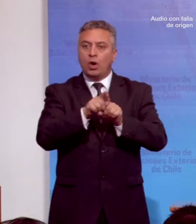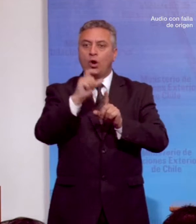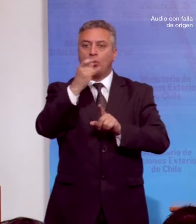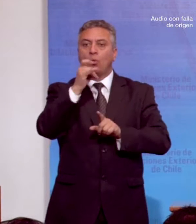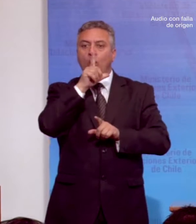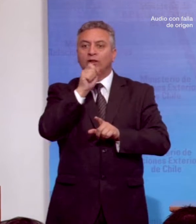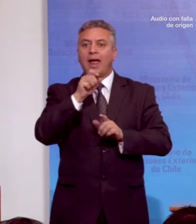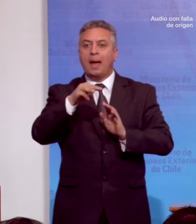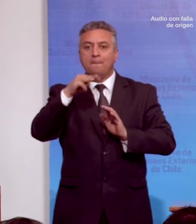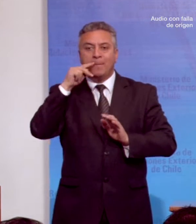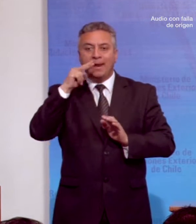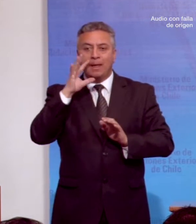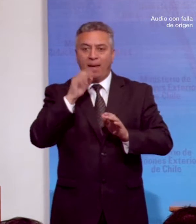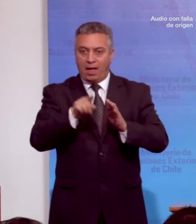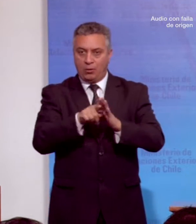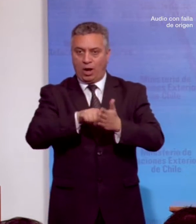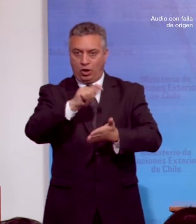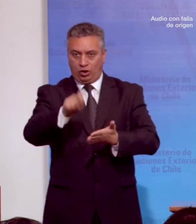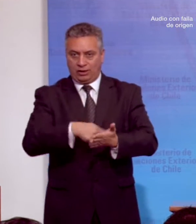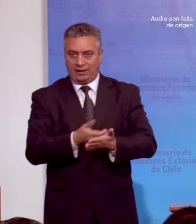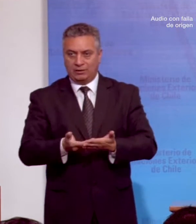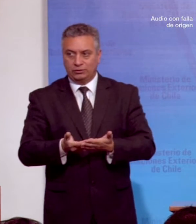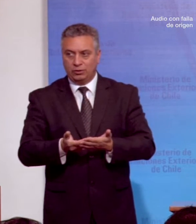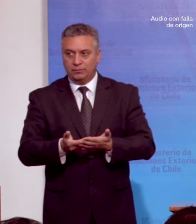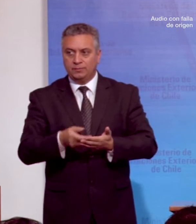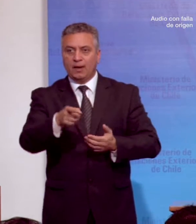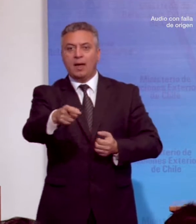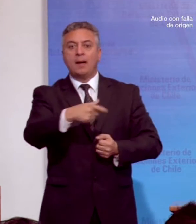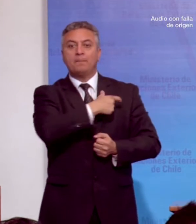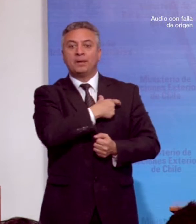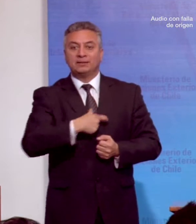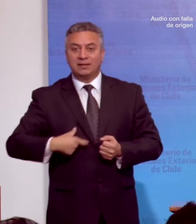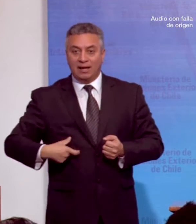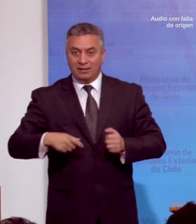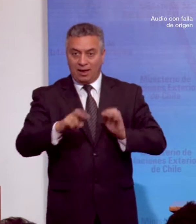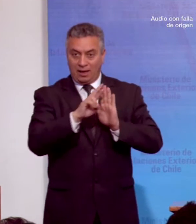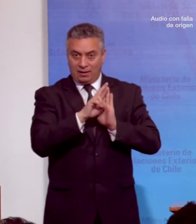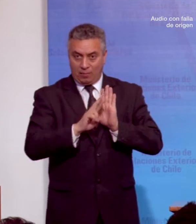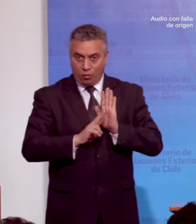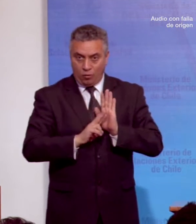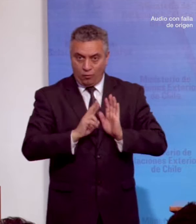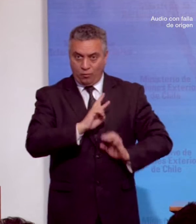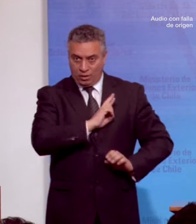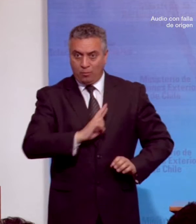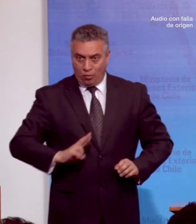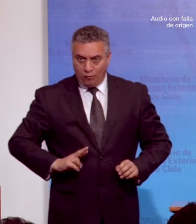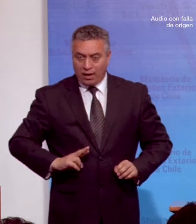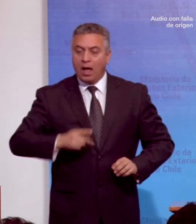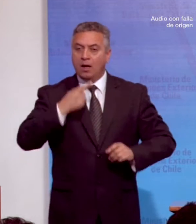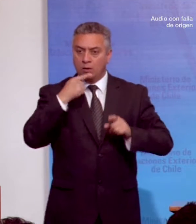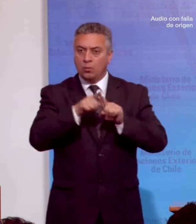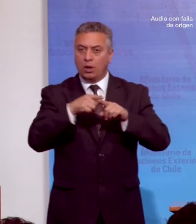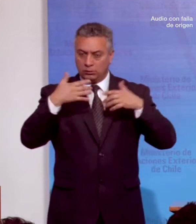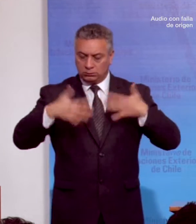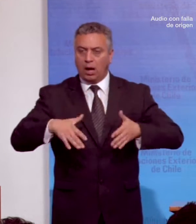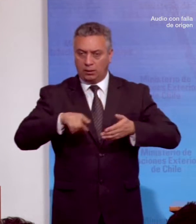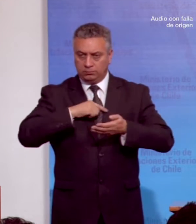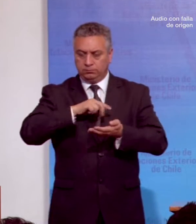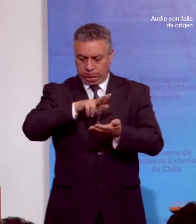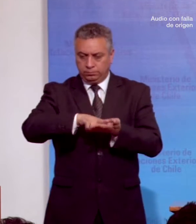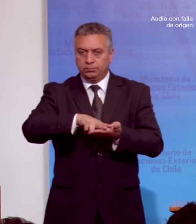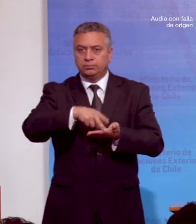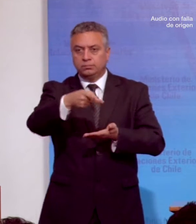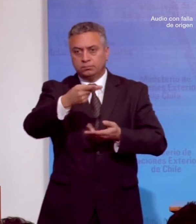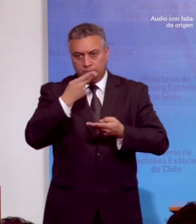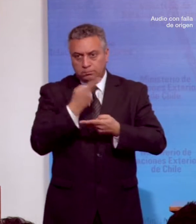mínima obligatoria de contratación. La Presidenta de la República confirmó su compromiso con este proyecto en su